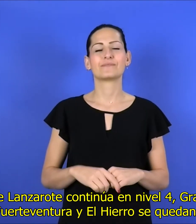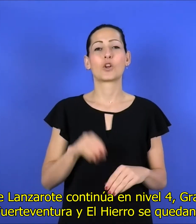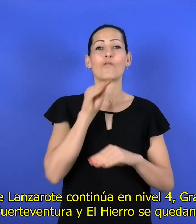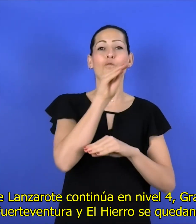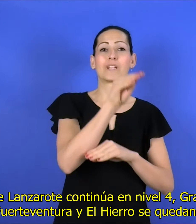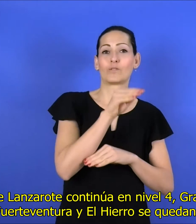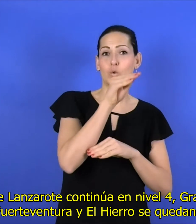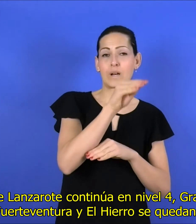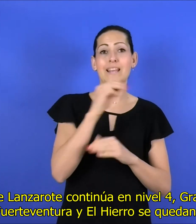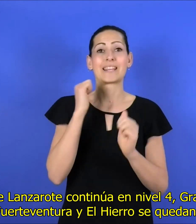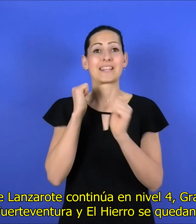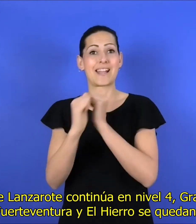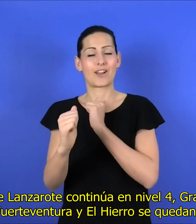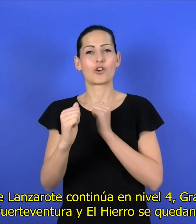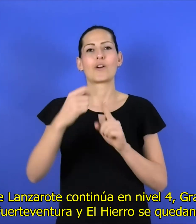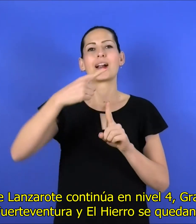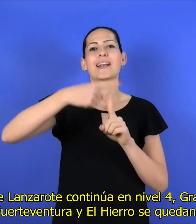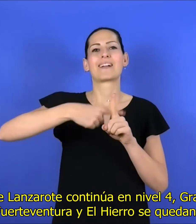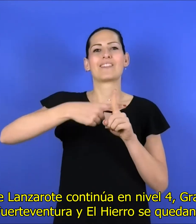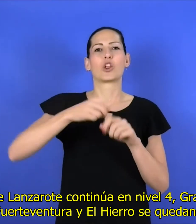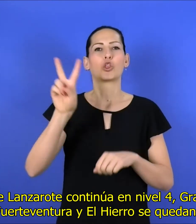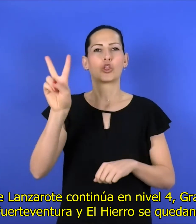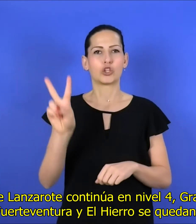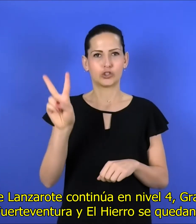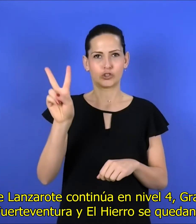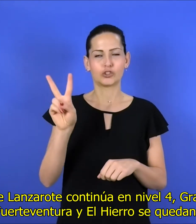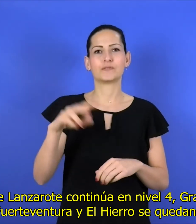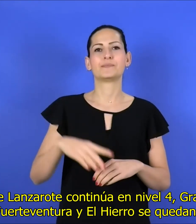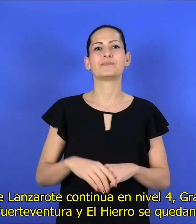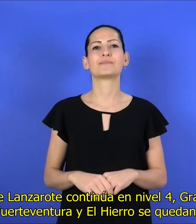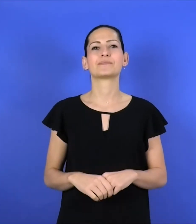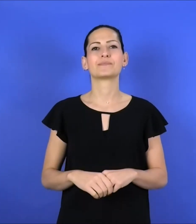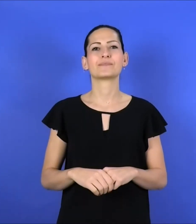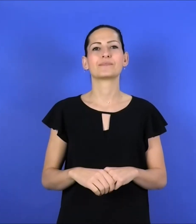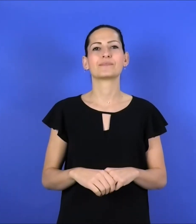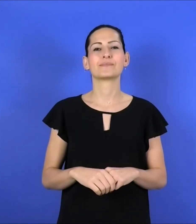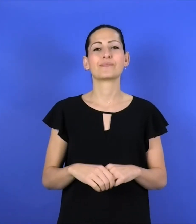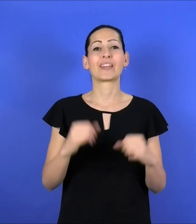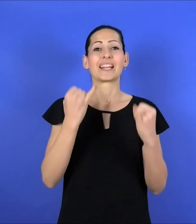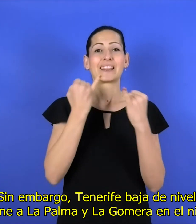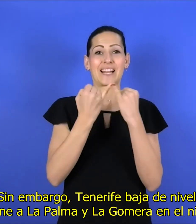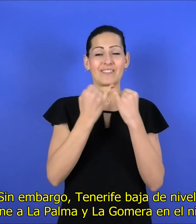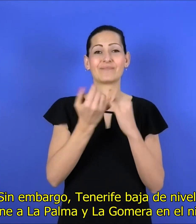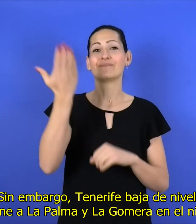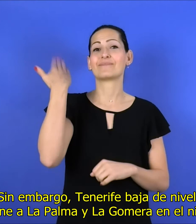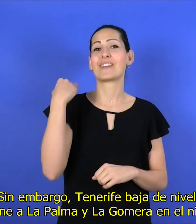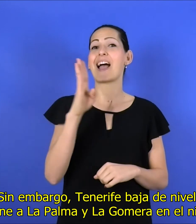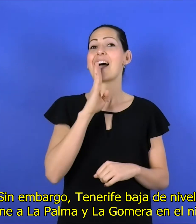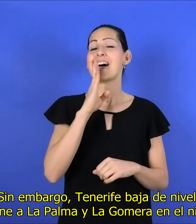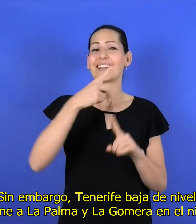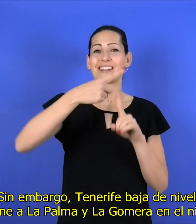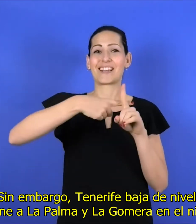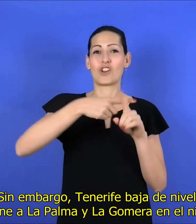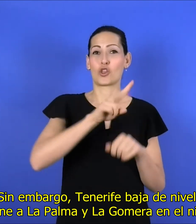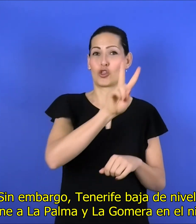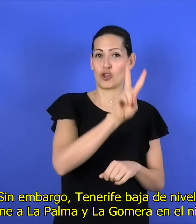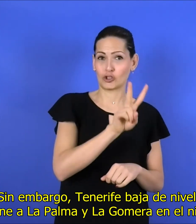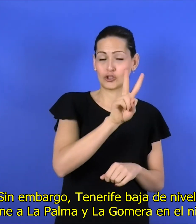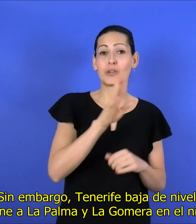Hierro se quedan en el nivel 2. Sin embargo, Tenerife baja de nivel y se une a La